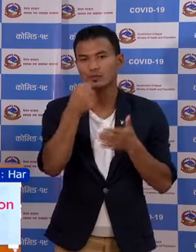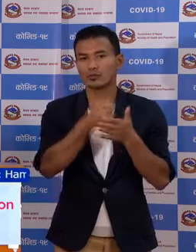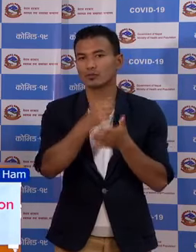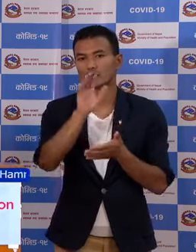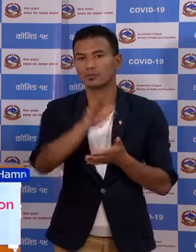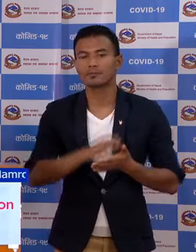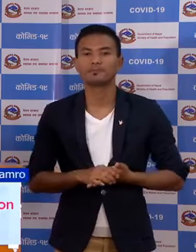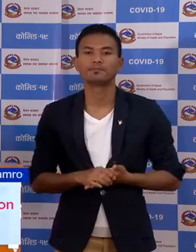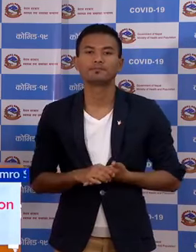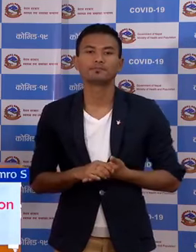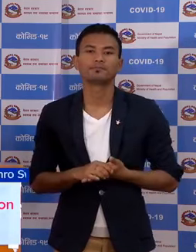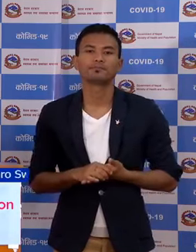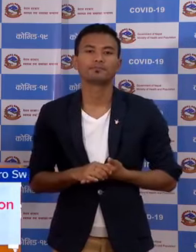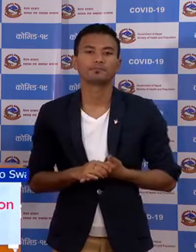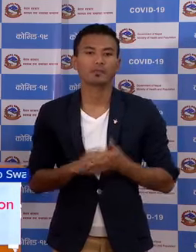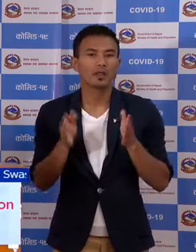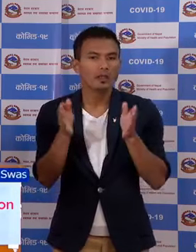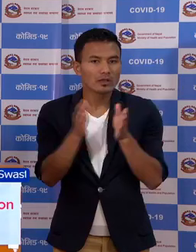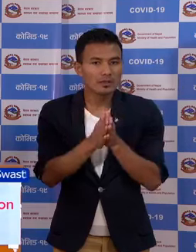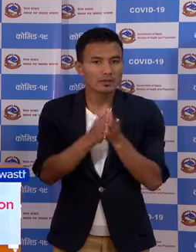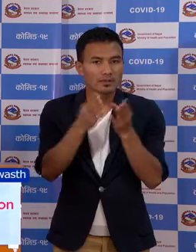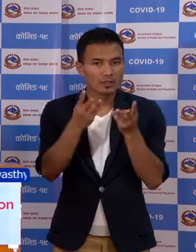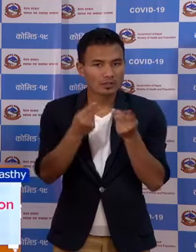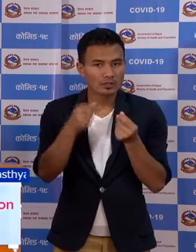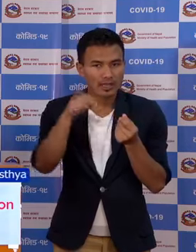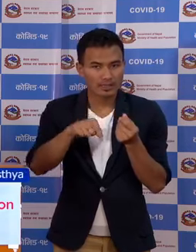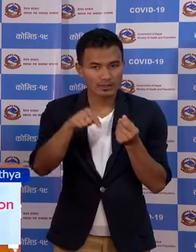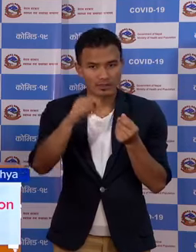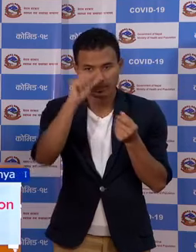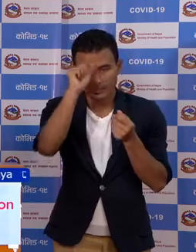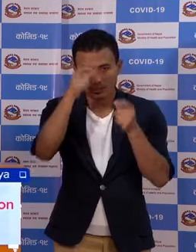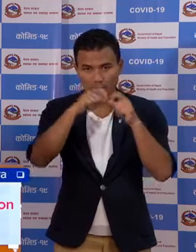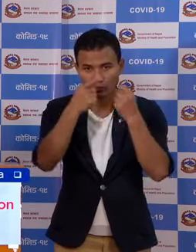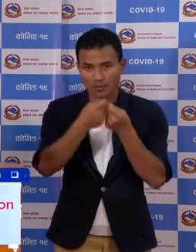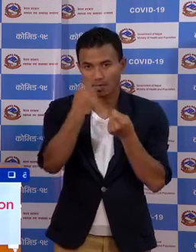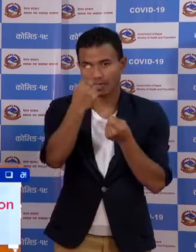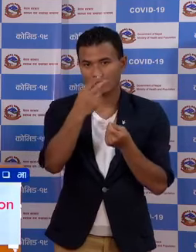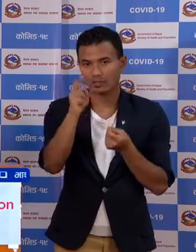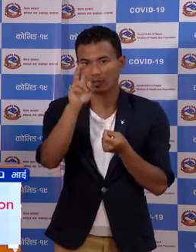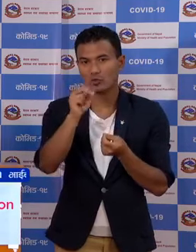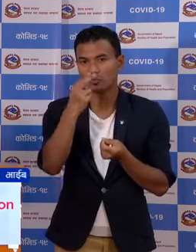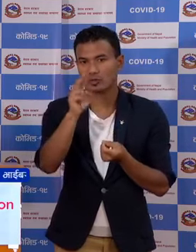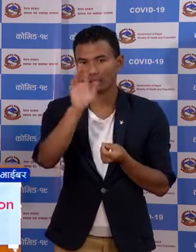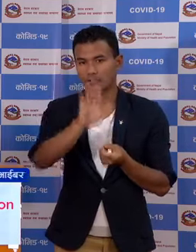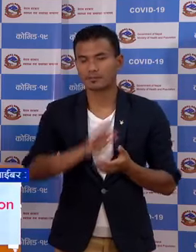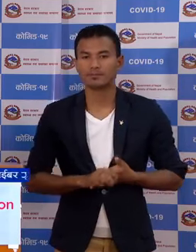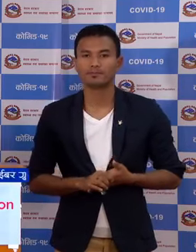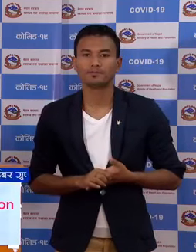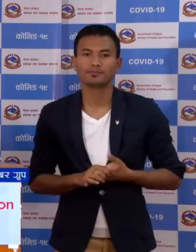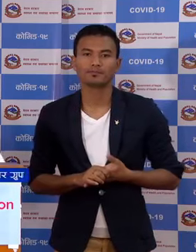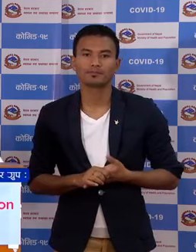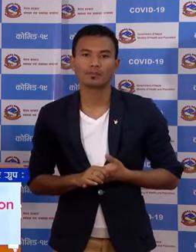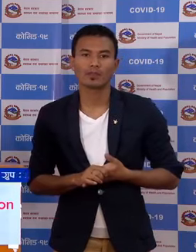टोटल संख्या आज रेड जोन मा एग जना पर्णुआएको छा खाफानुक।